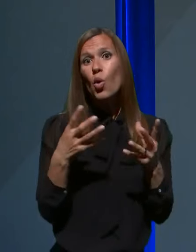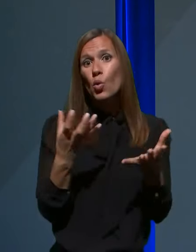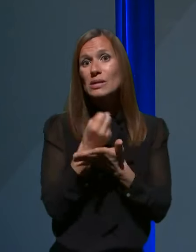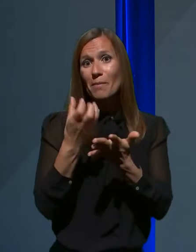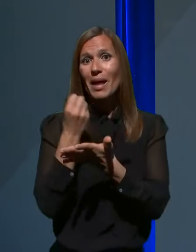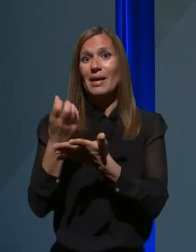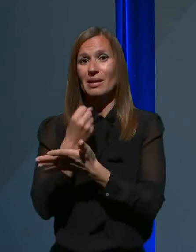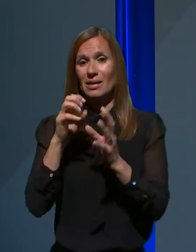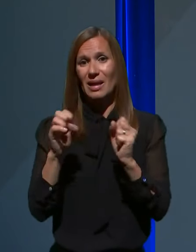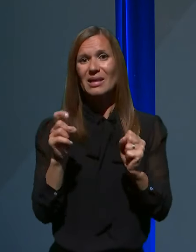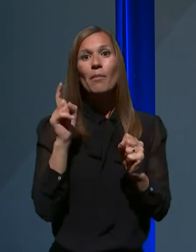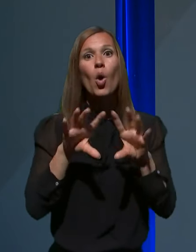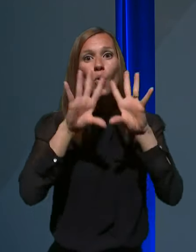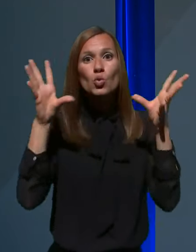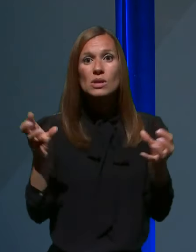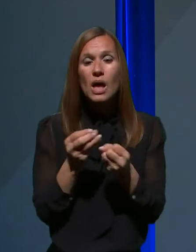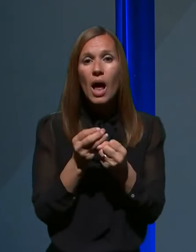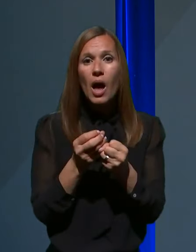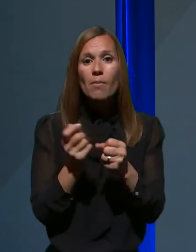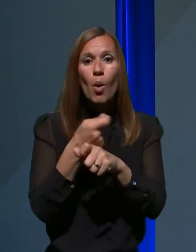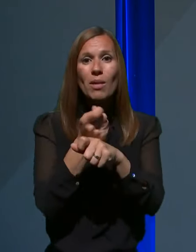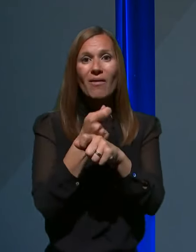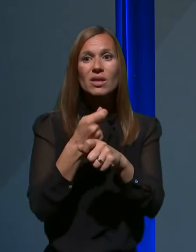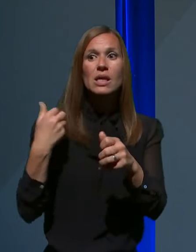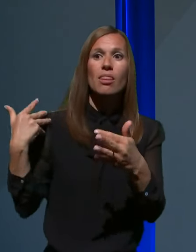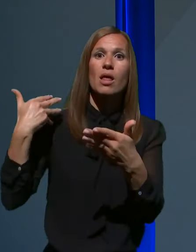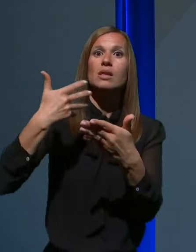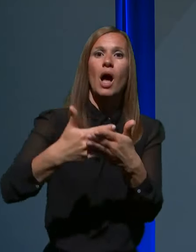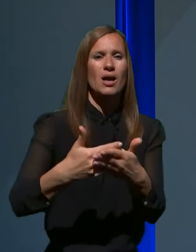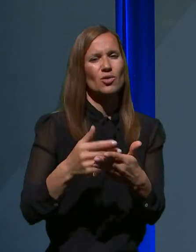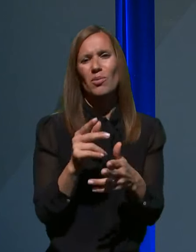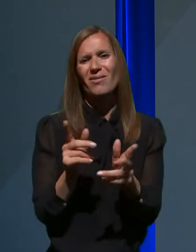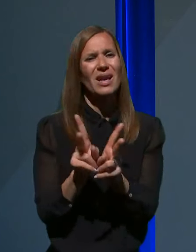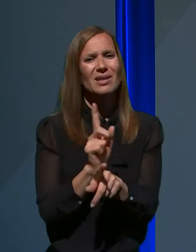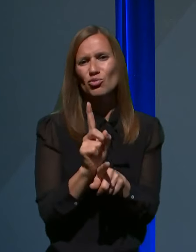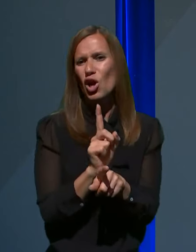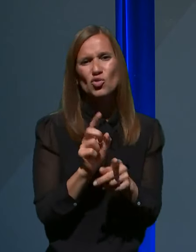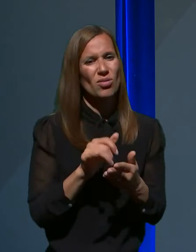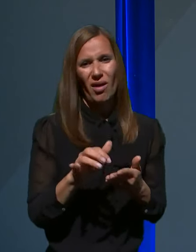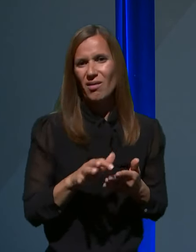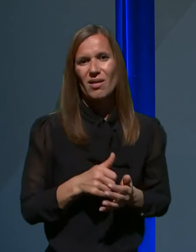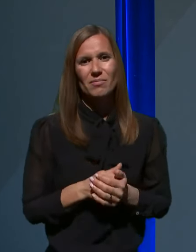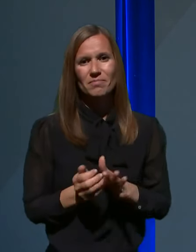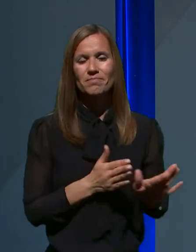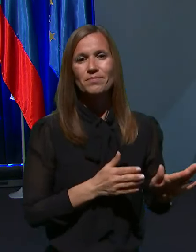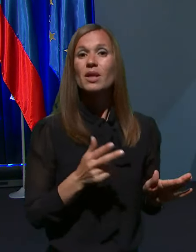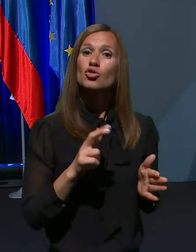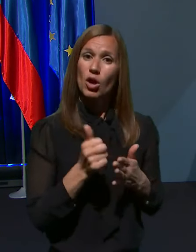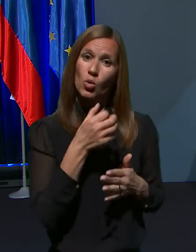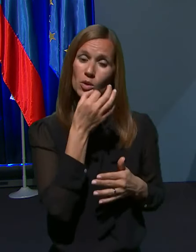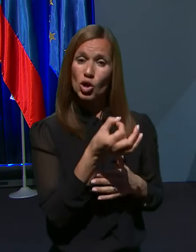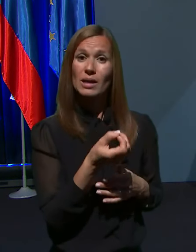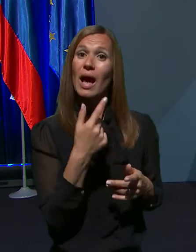nažalost za vsa te leta nazaj se v kratkem času ne da. Še eno vprašanje imam in sicer zanima me, ali imamo